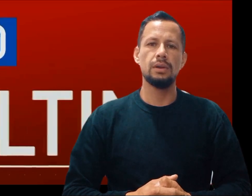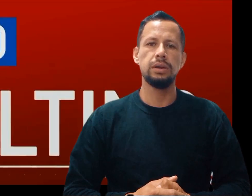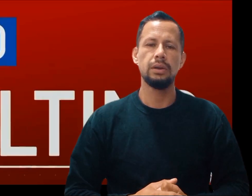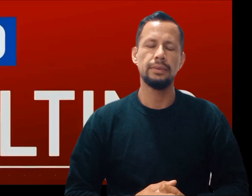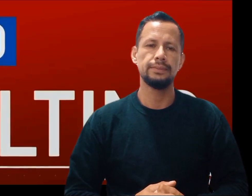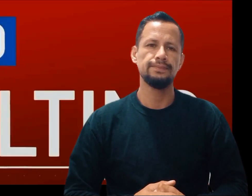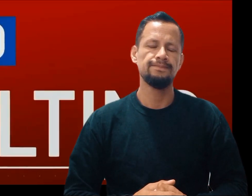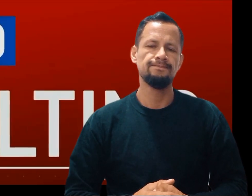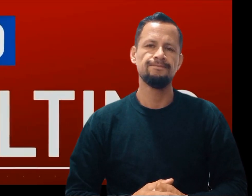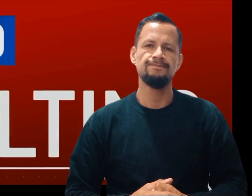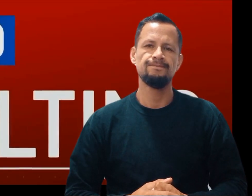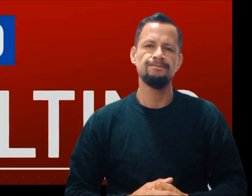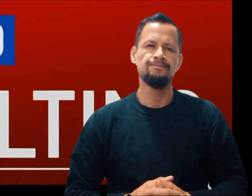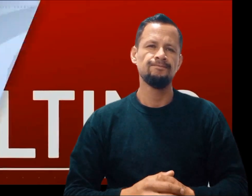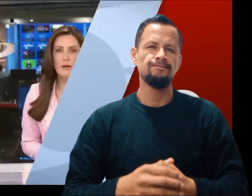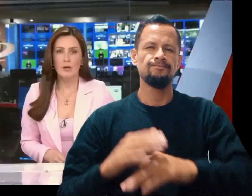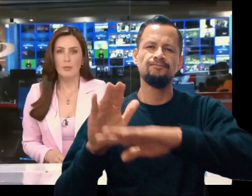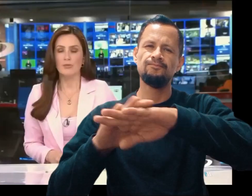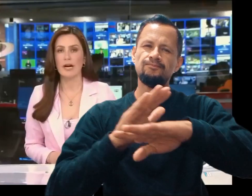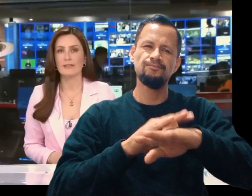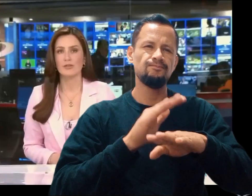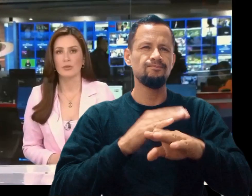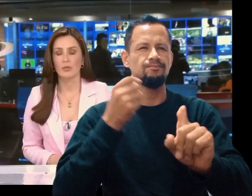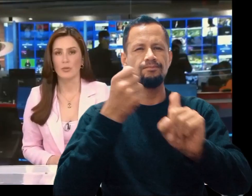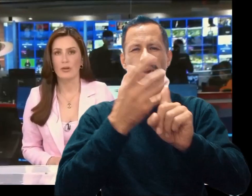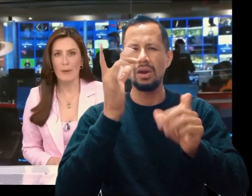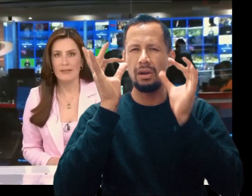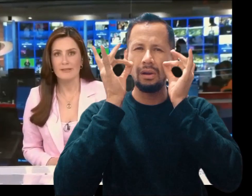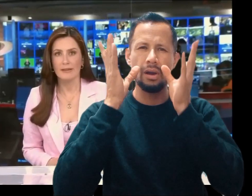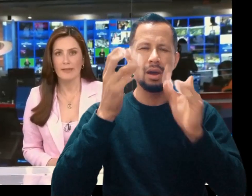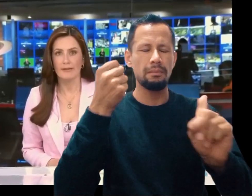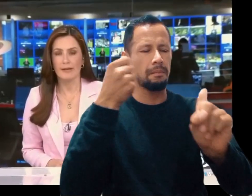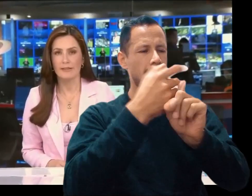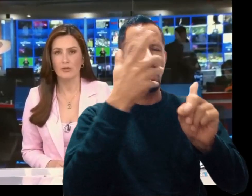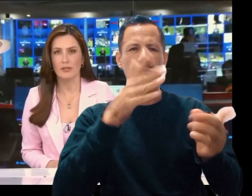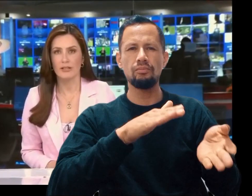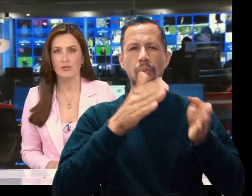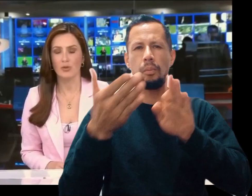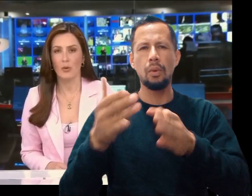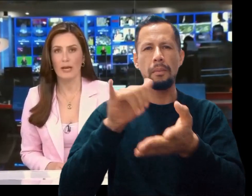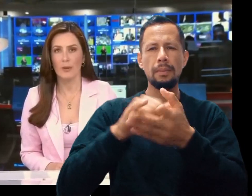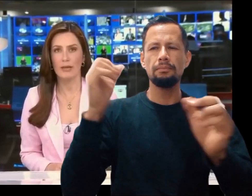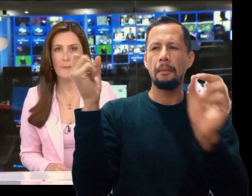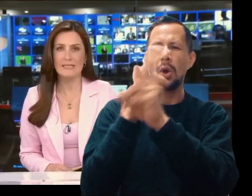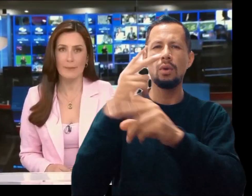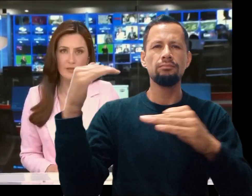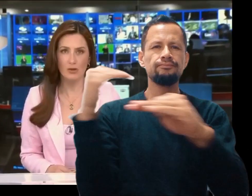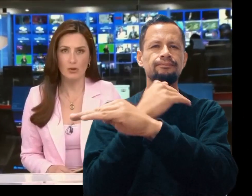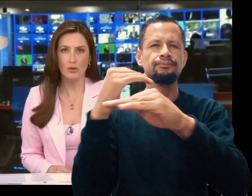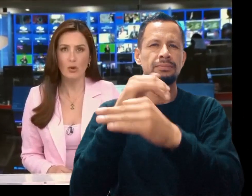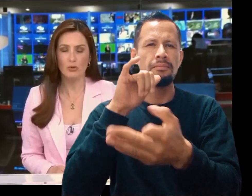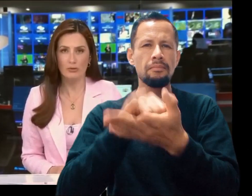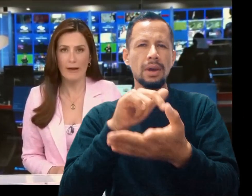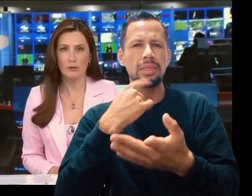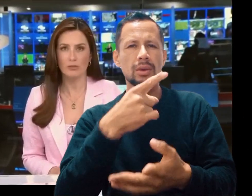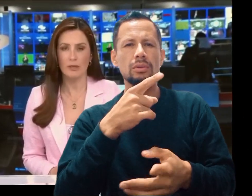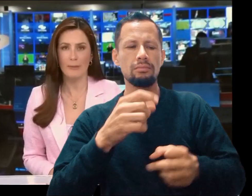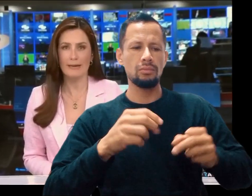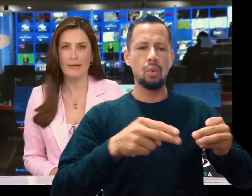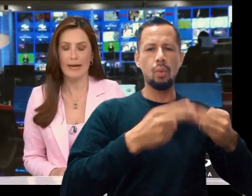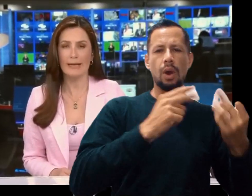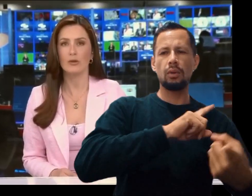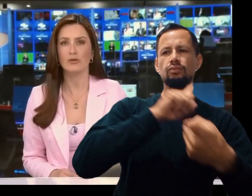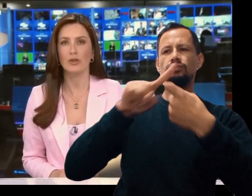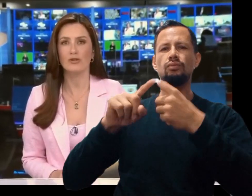Lo último en Noticias Caracol. Mucha atención, un grave accidente de tránsito se registró en la vía Villapinzón-Chocontá, en